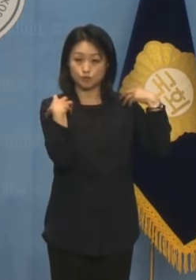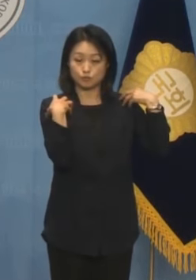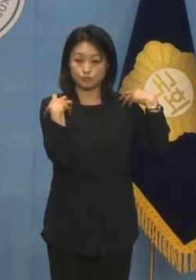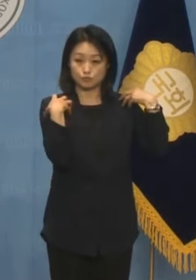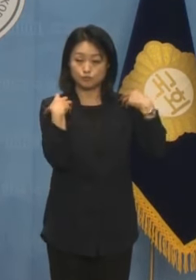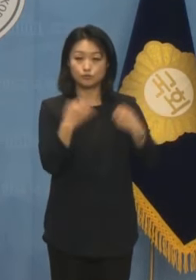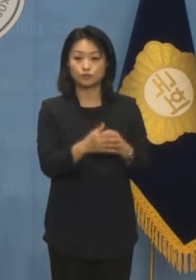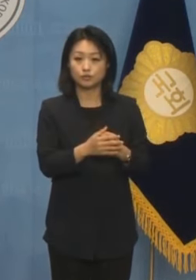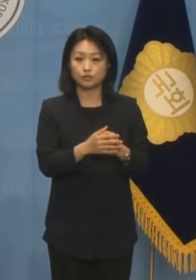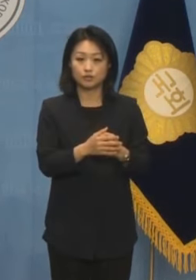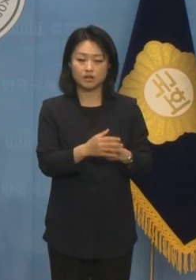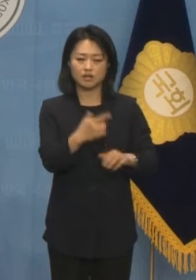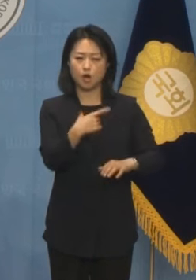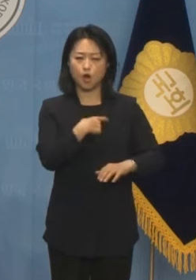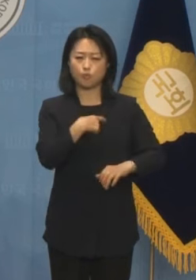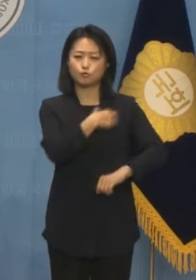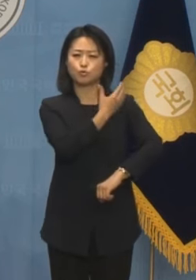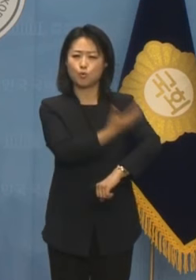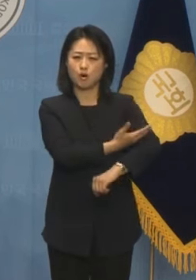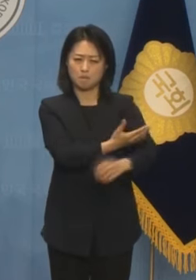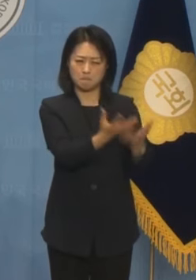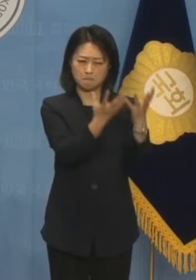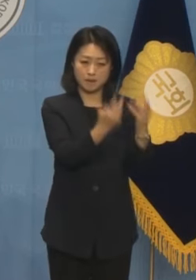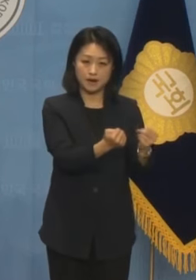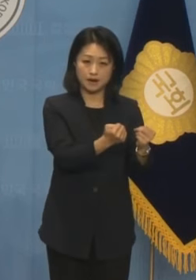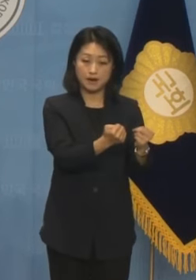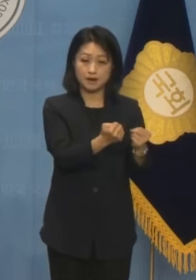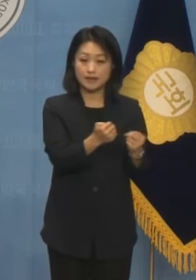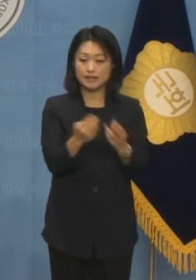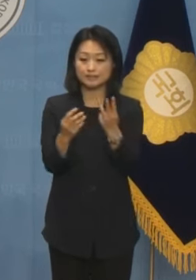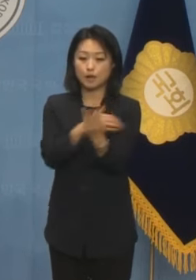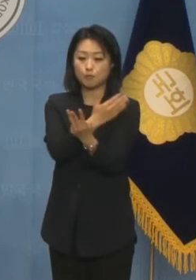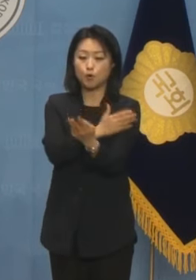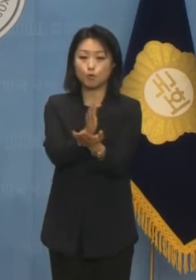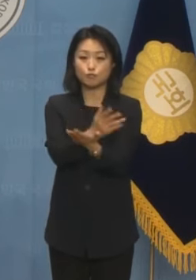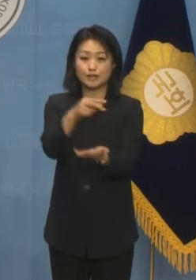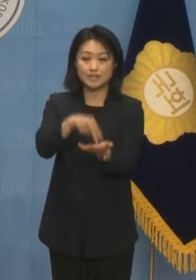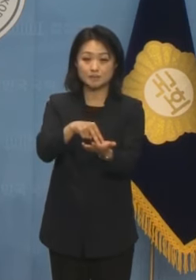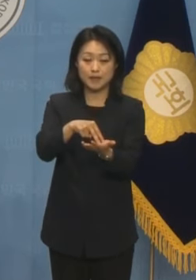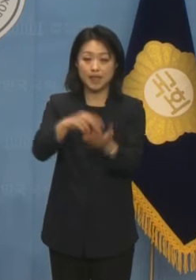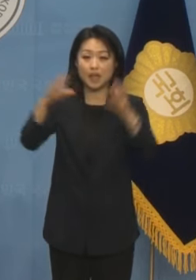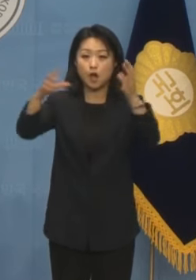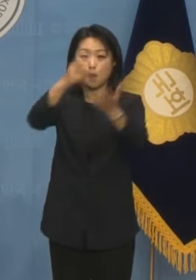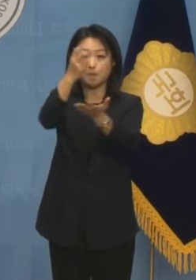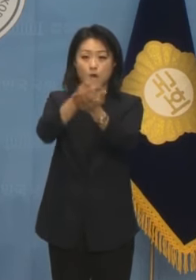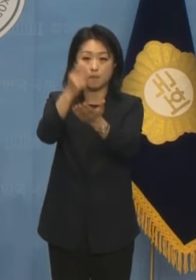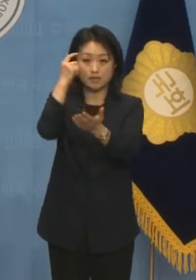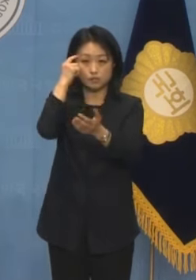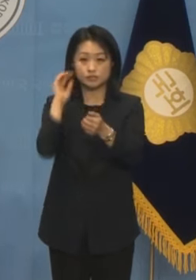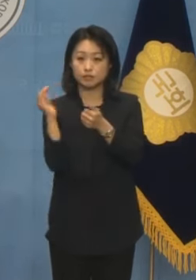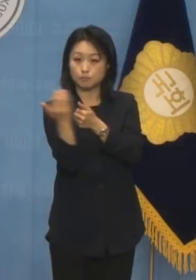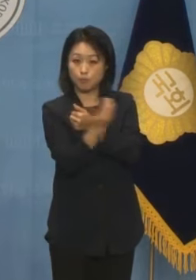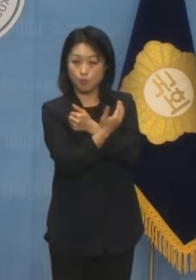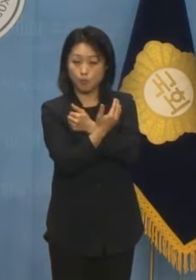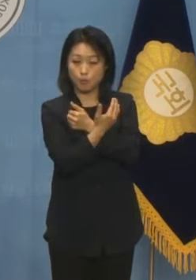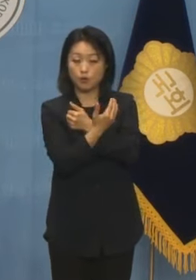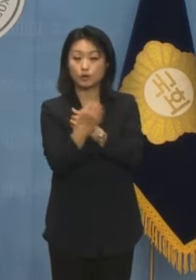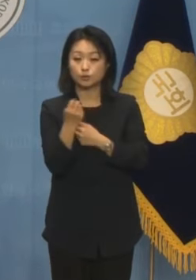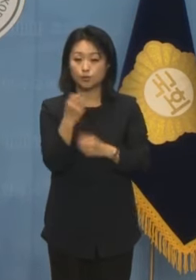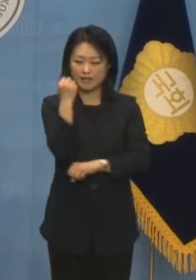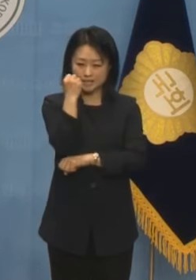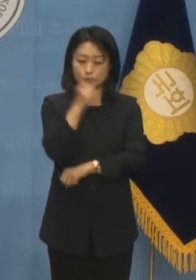남용, 거부권 낱말로 훼손된 3권분립의 정신과 헌법 정신을 수호하고 국민의